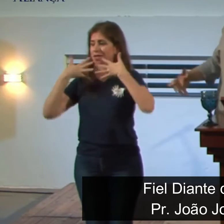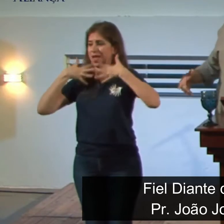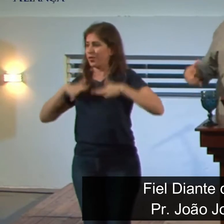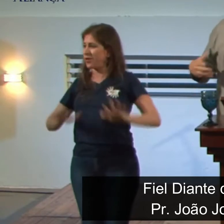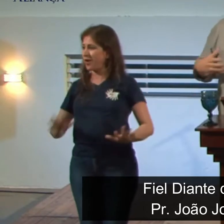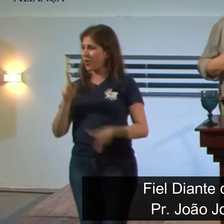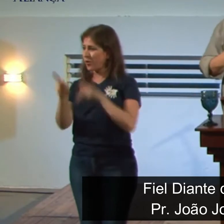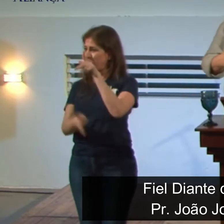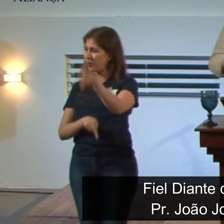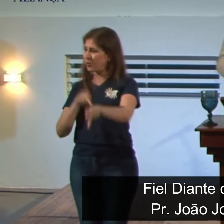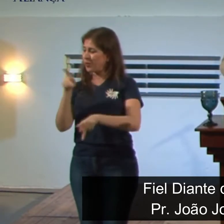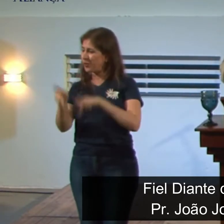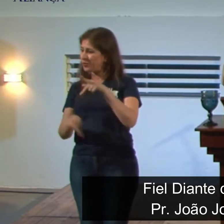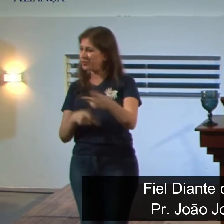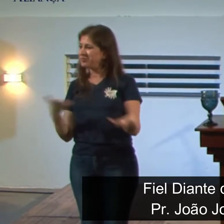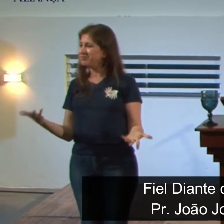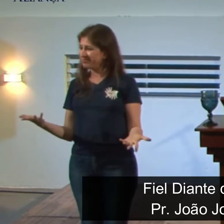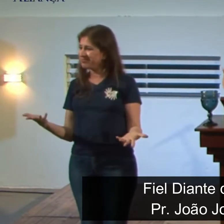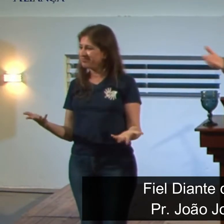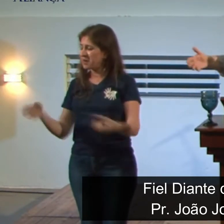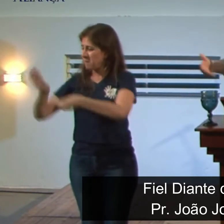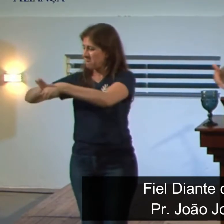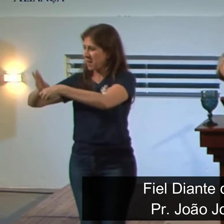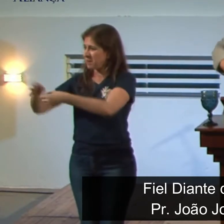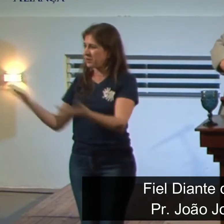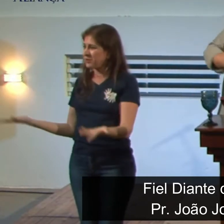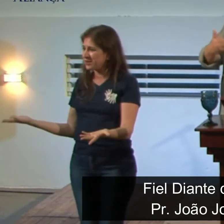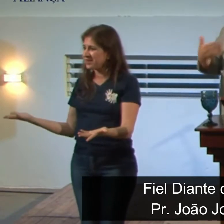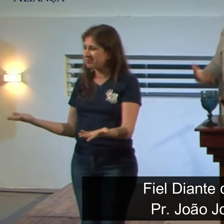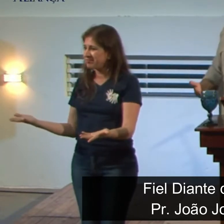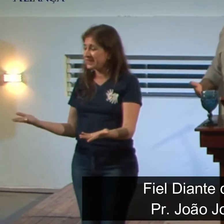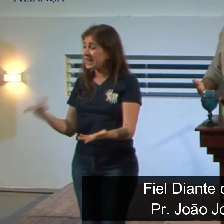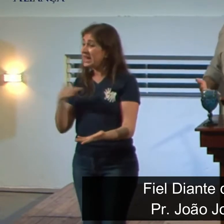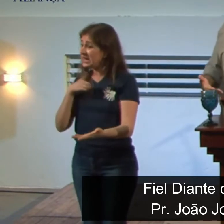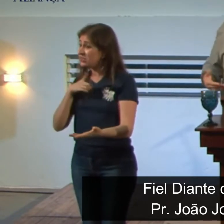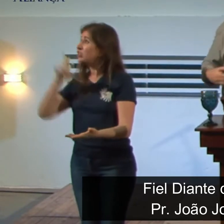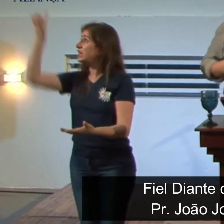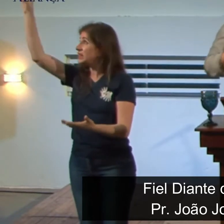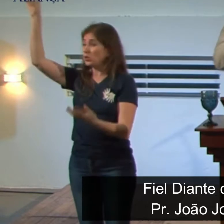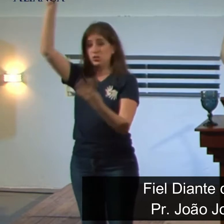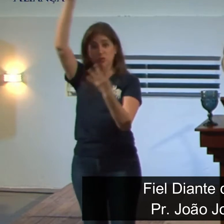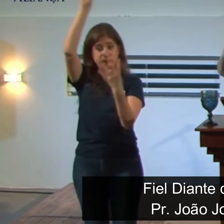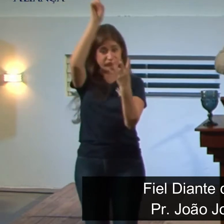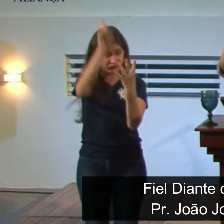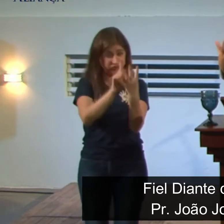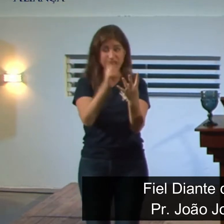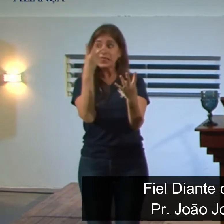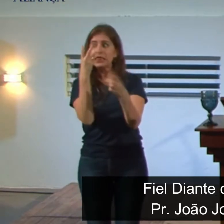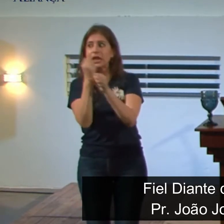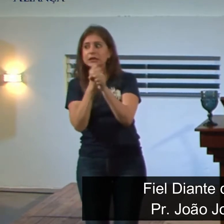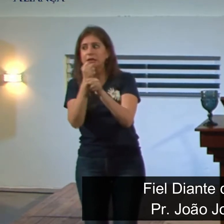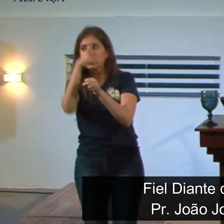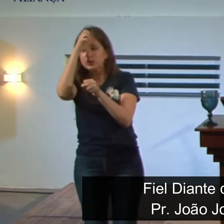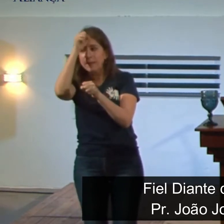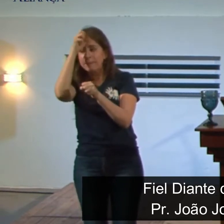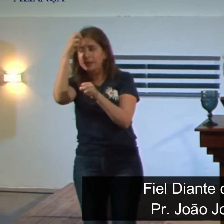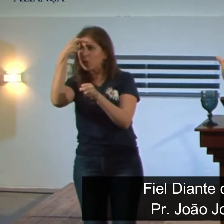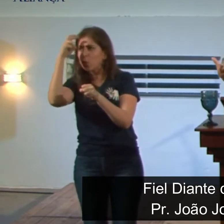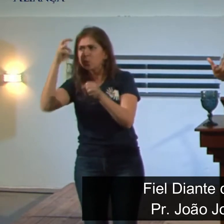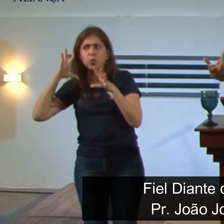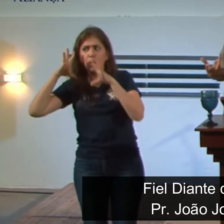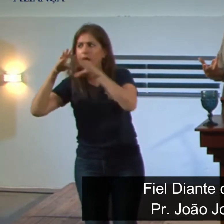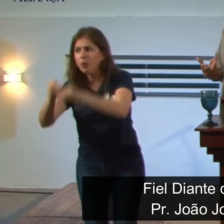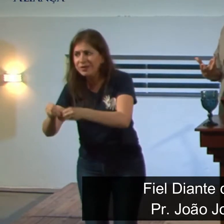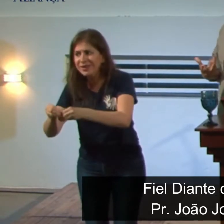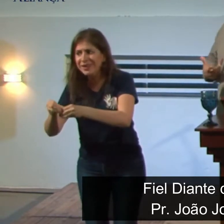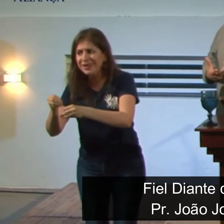daquele povo, que também, de certa forma, com certeza, houve uma intervenção sobrenatural aqui, porque em três anos você aprender toda aquela cultura,